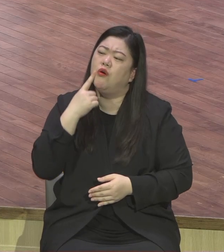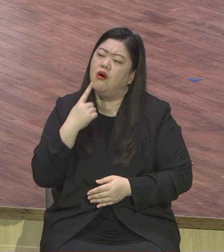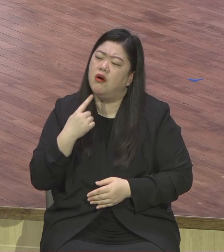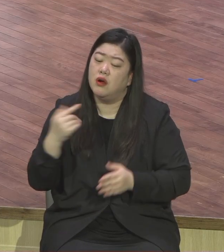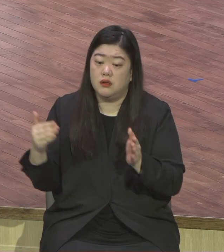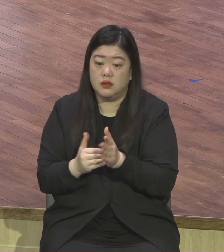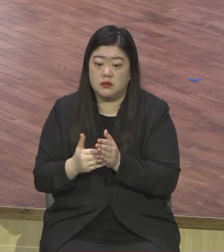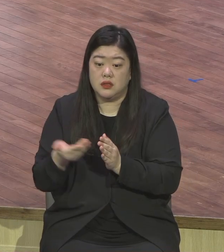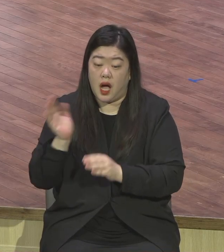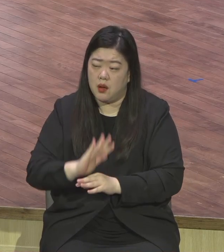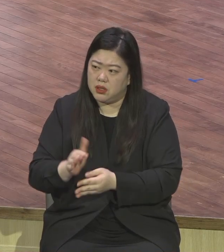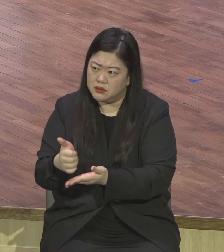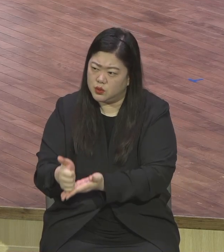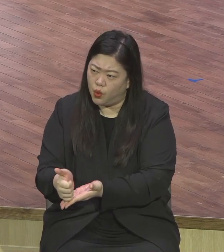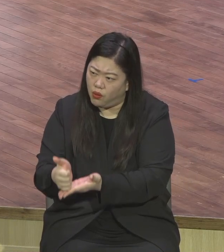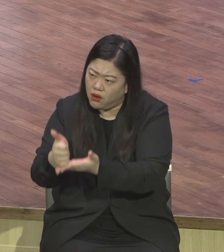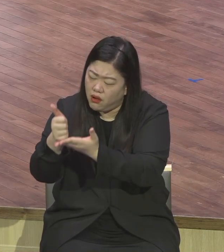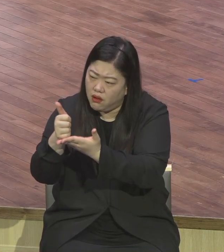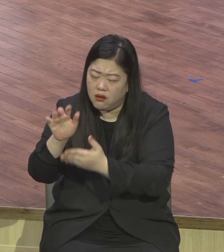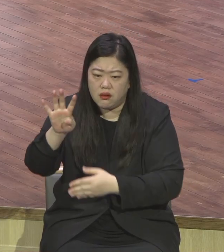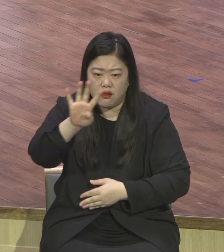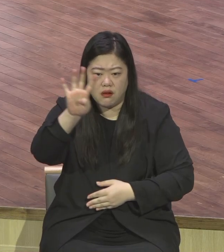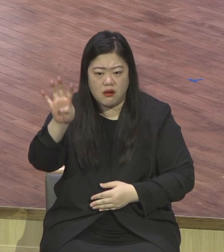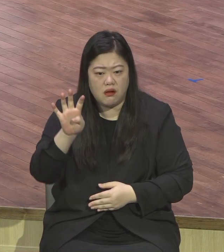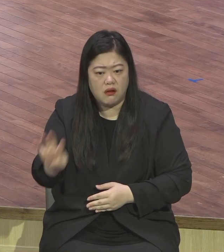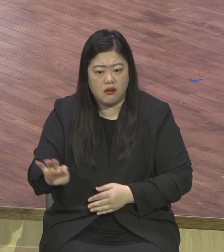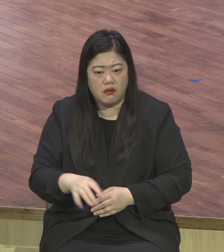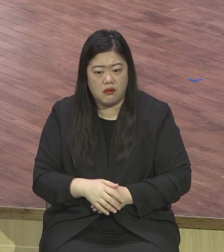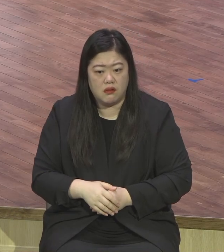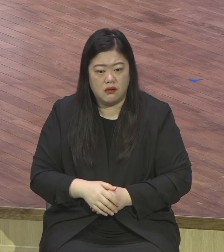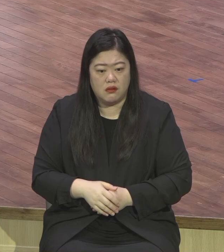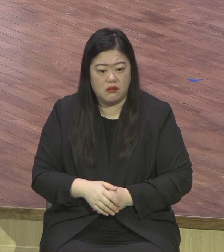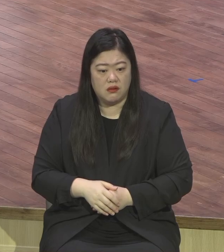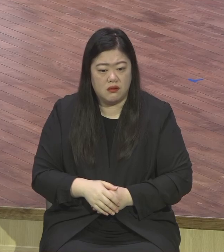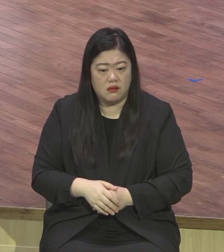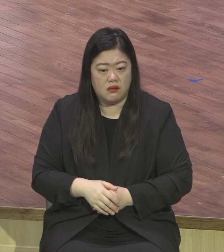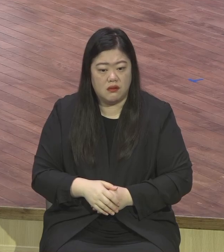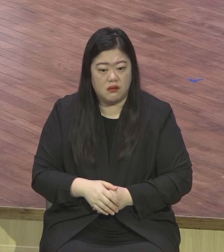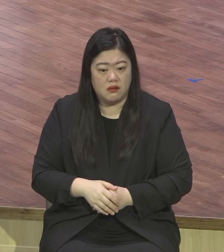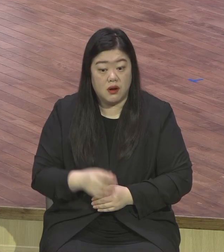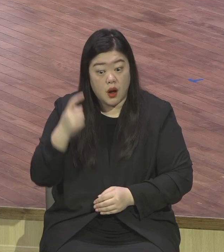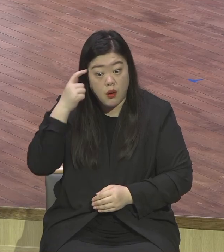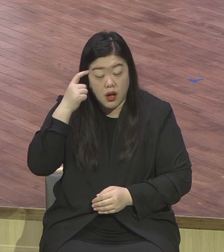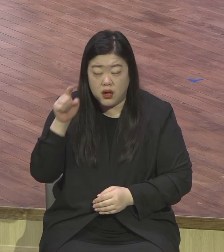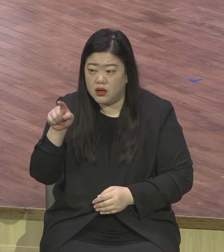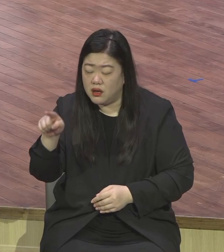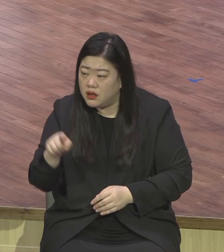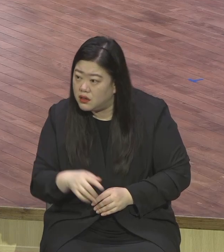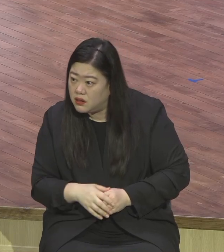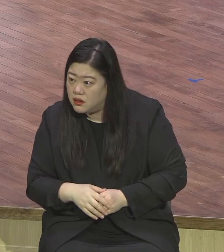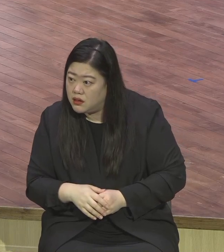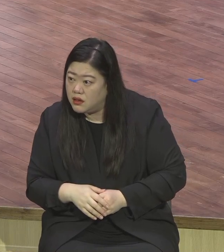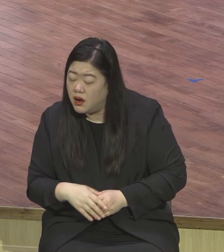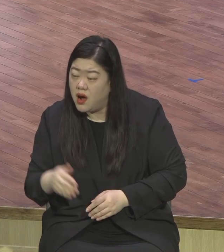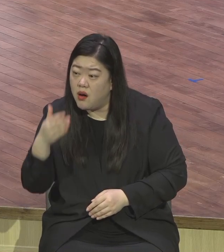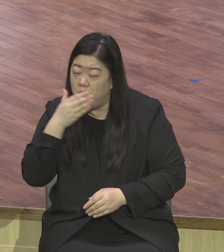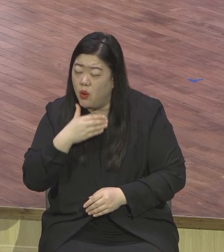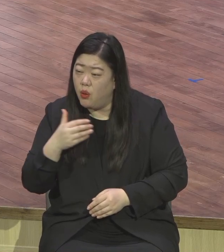성공했는데 다 무너져. 왜 가장 중요한 게 빠졌기 때문에 이게 빠졌단 말이에요.